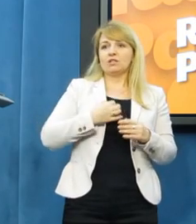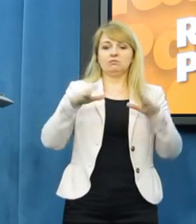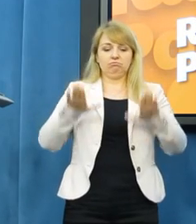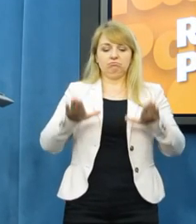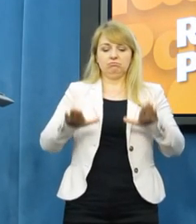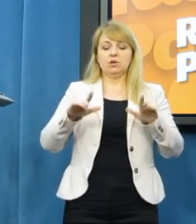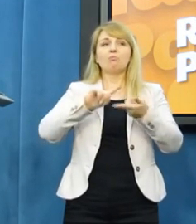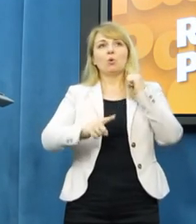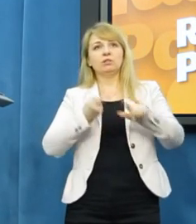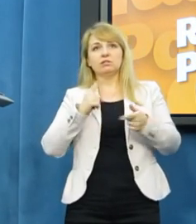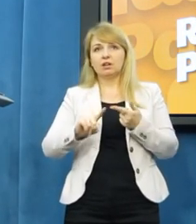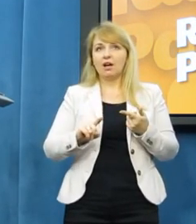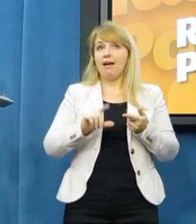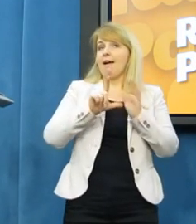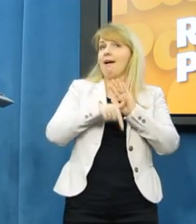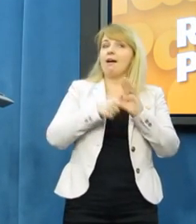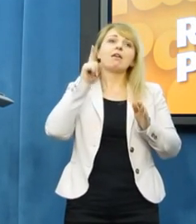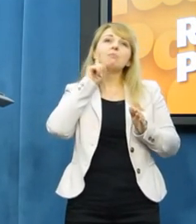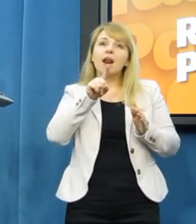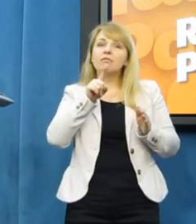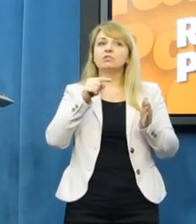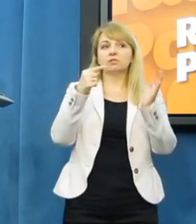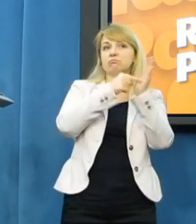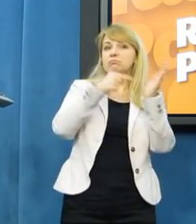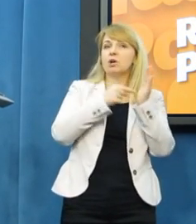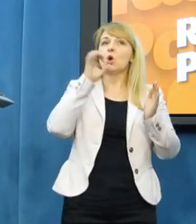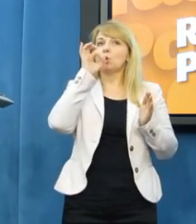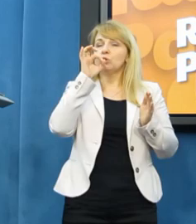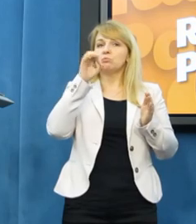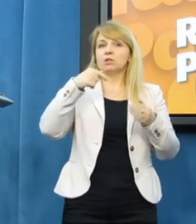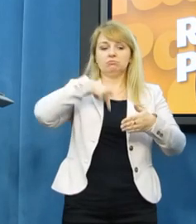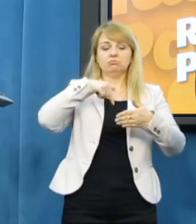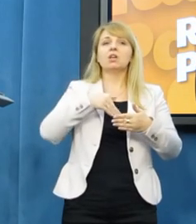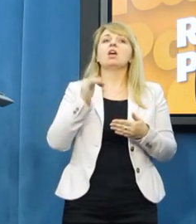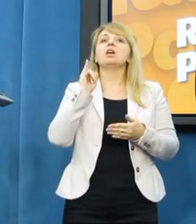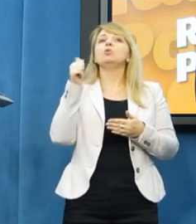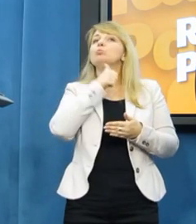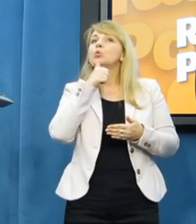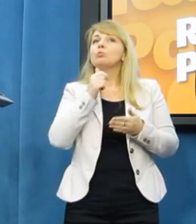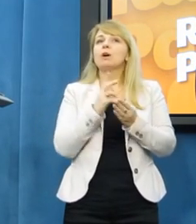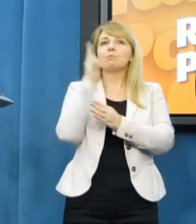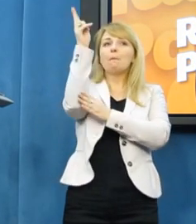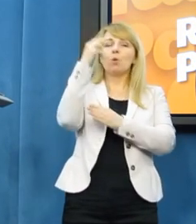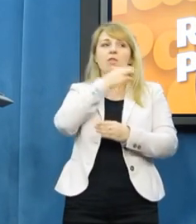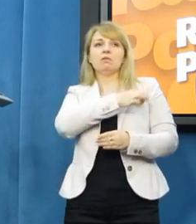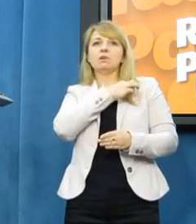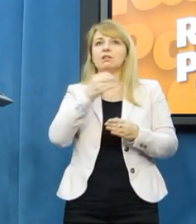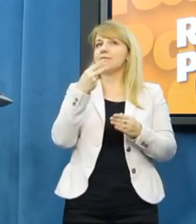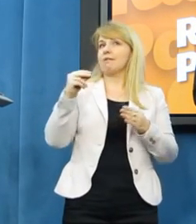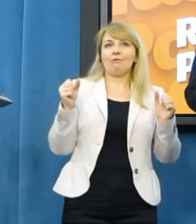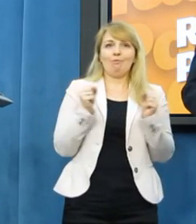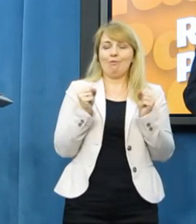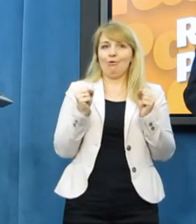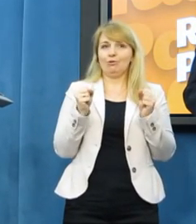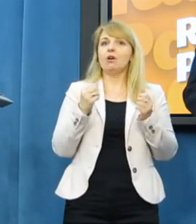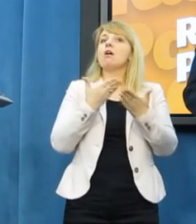Ale prawdziwa cnota próby ponadpartyjnej się nie boi. I ma odwagę stanąć